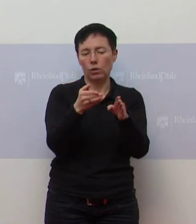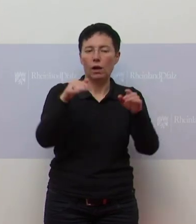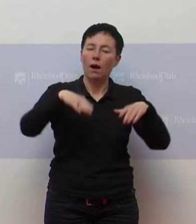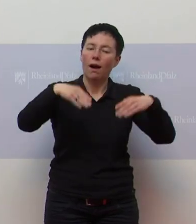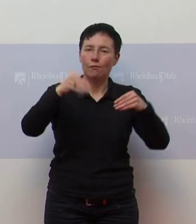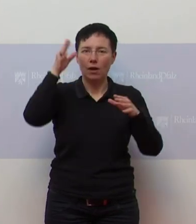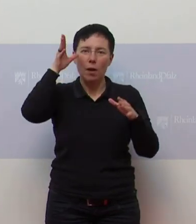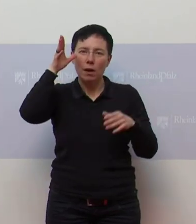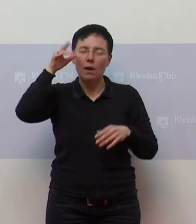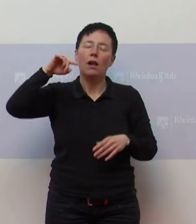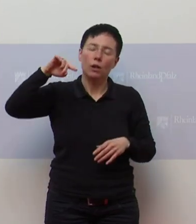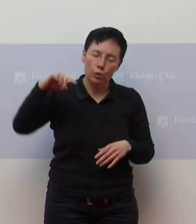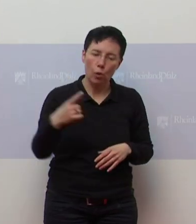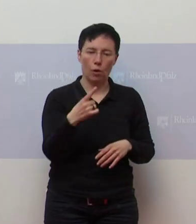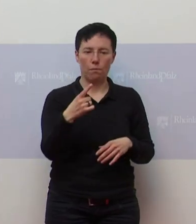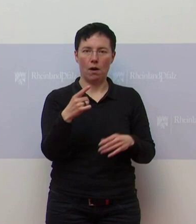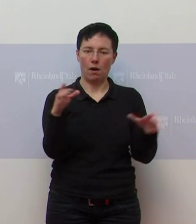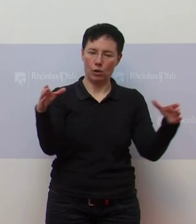monitoren,